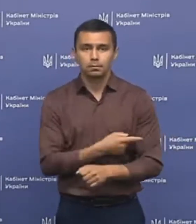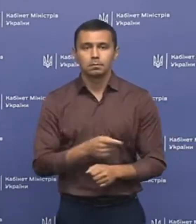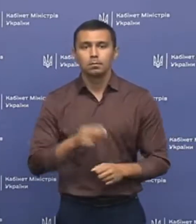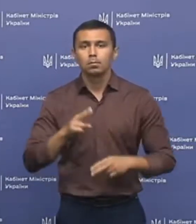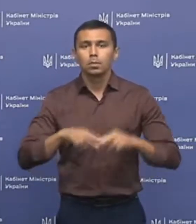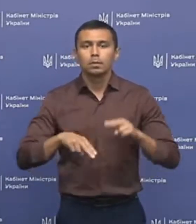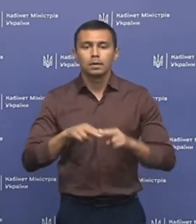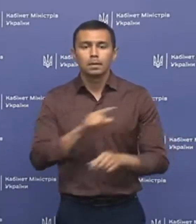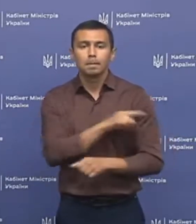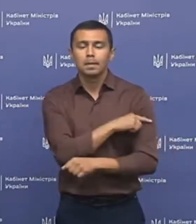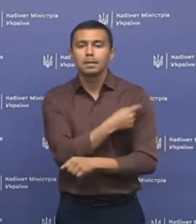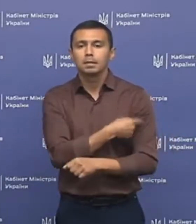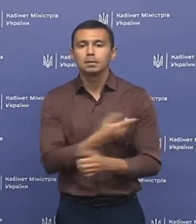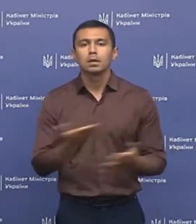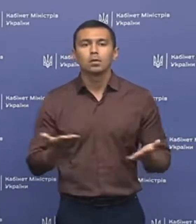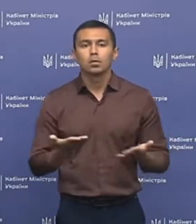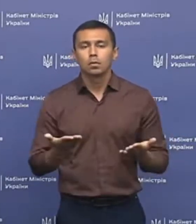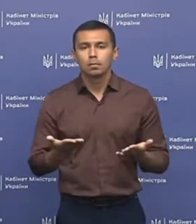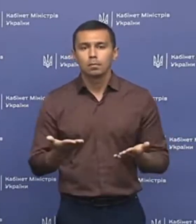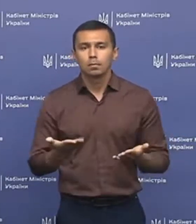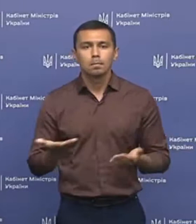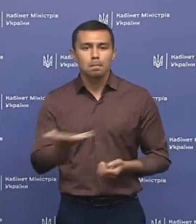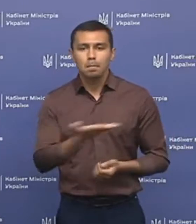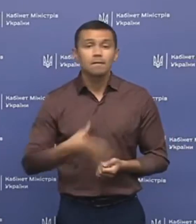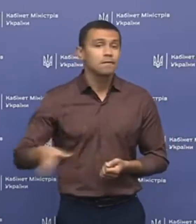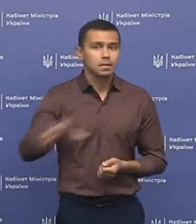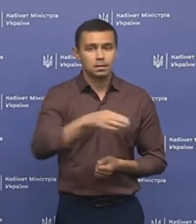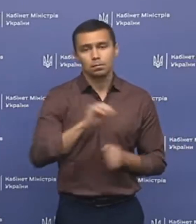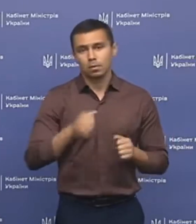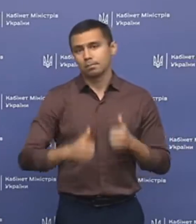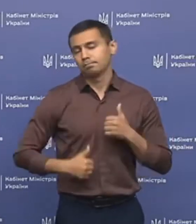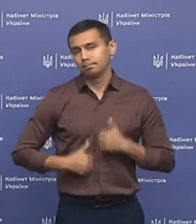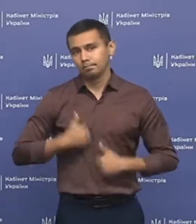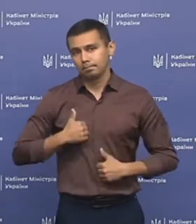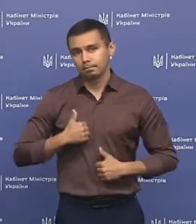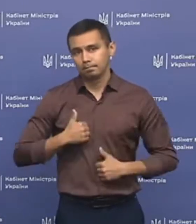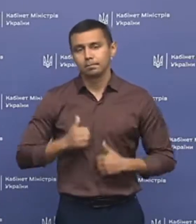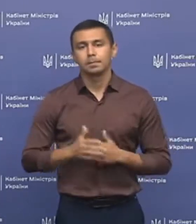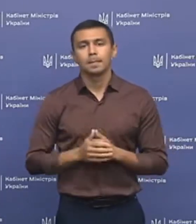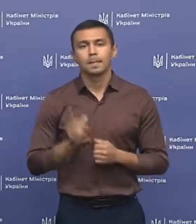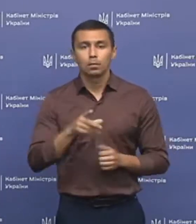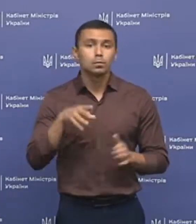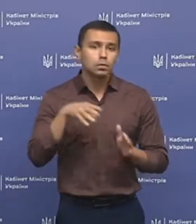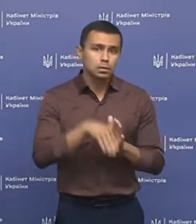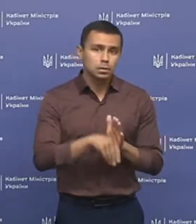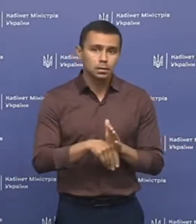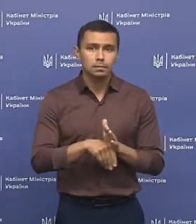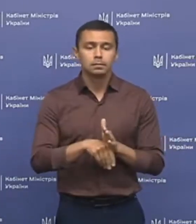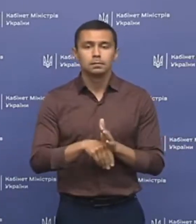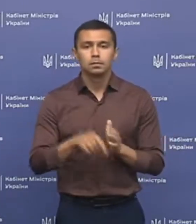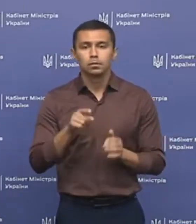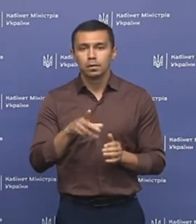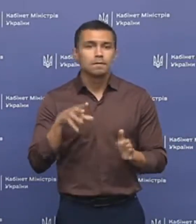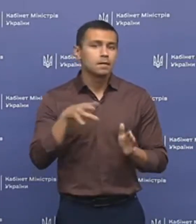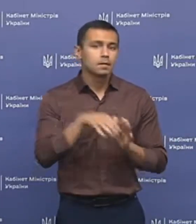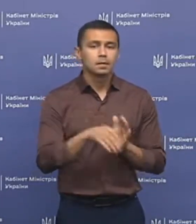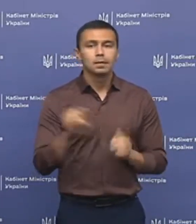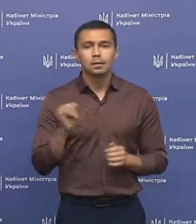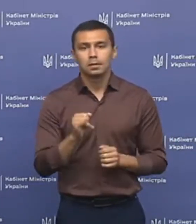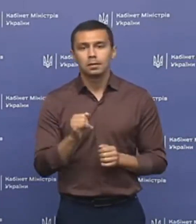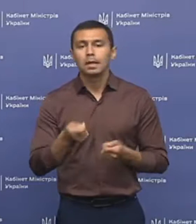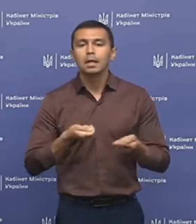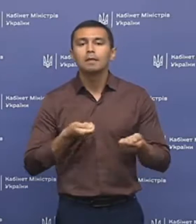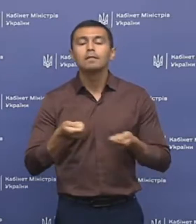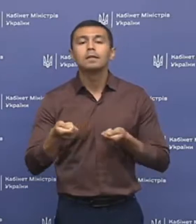Побудувати медицину, якою би ми всі могли пишатися. В тому числі, туди війшли і